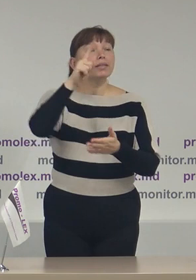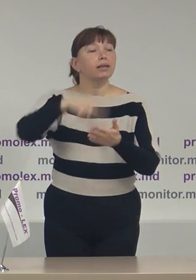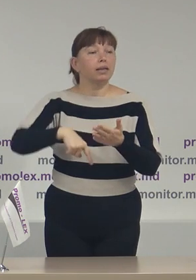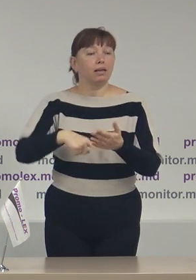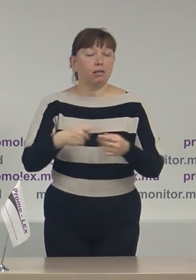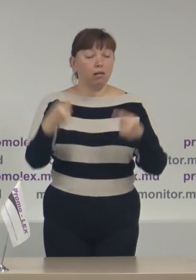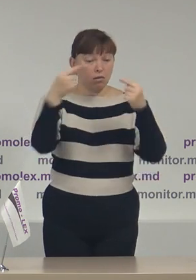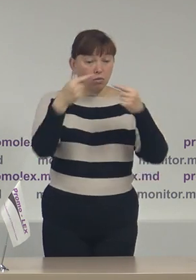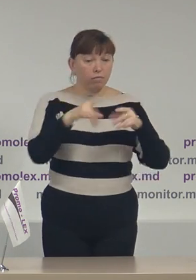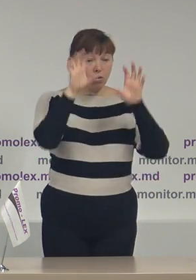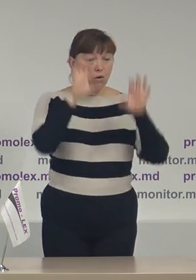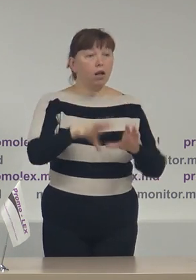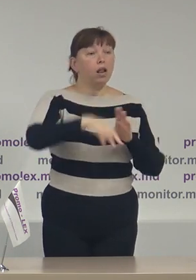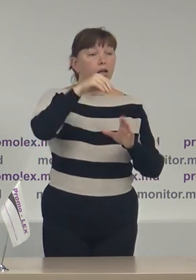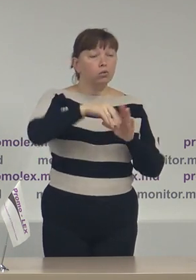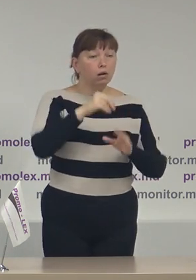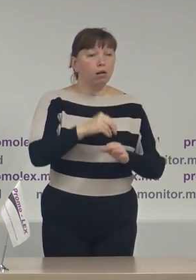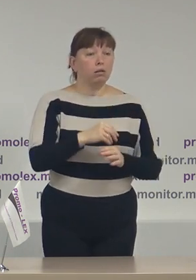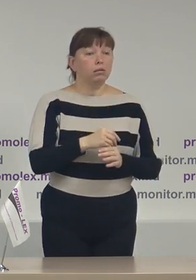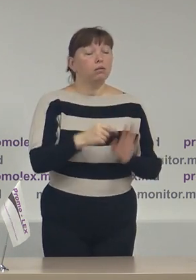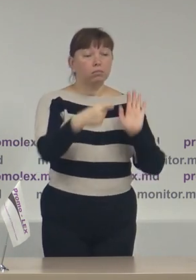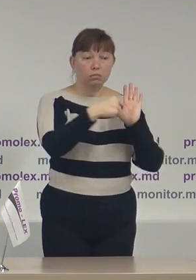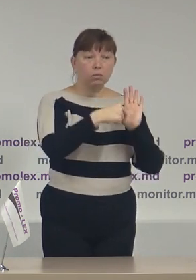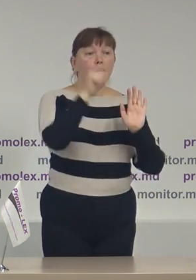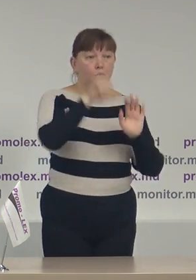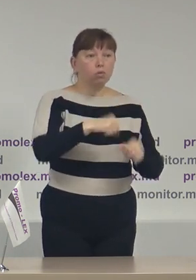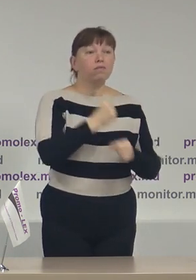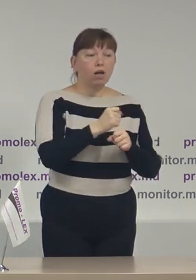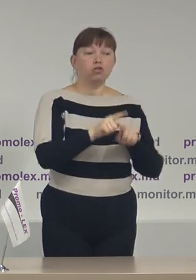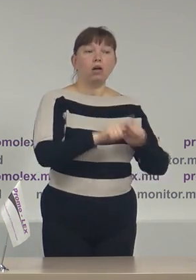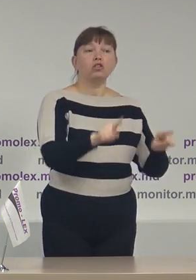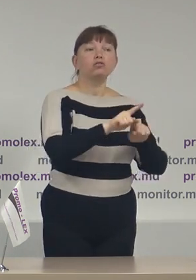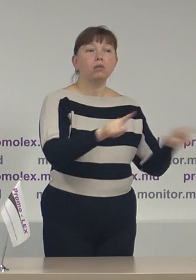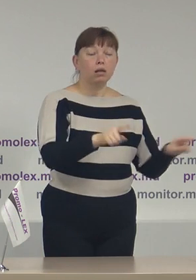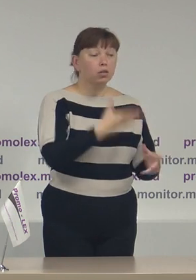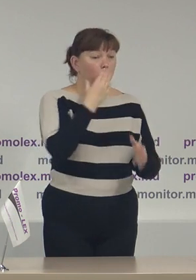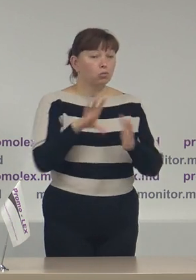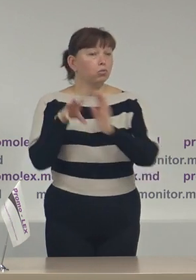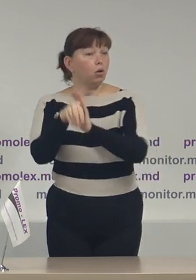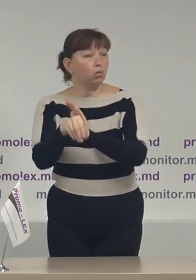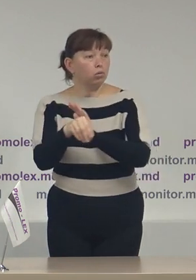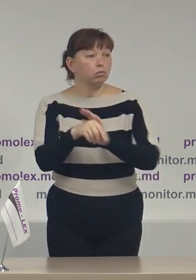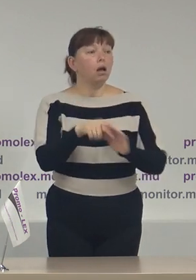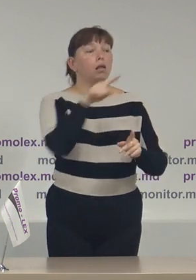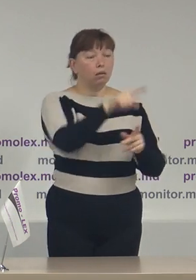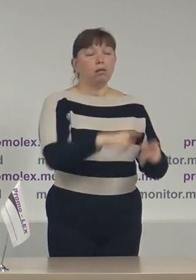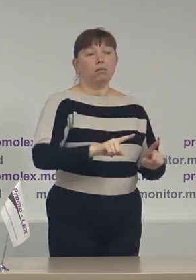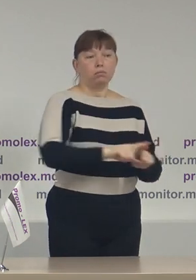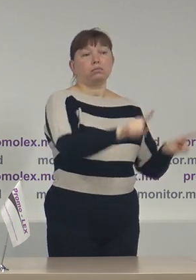conformitate cu prevederele codului electoral, pot face agitație electorală activă în văvoarea